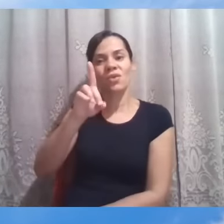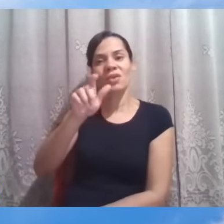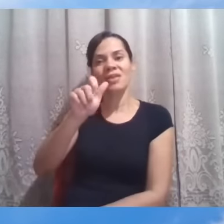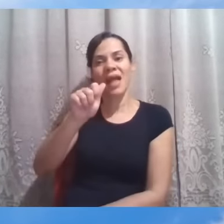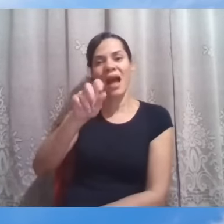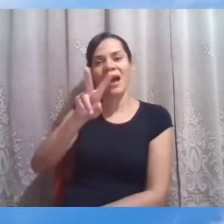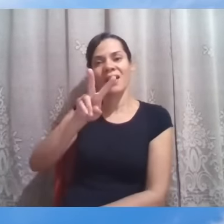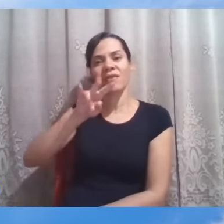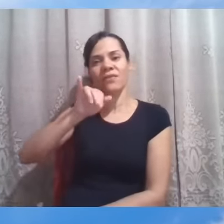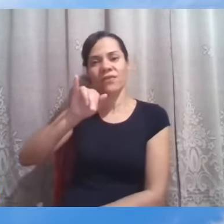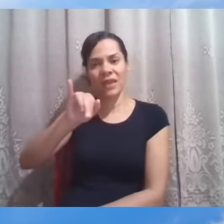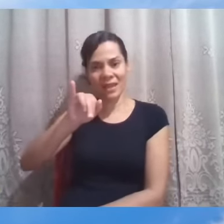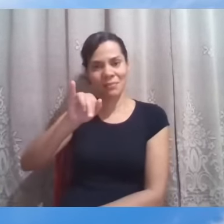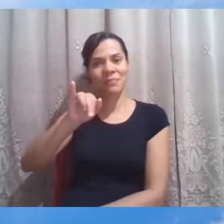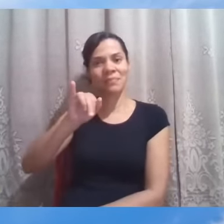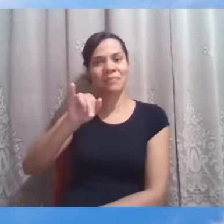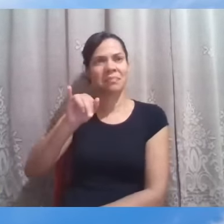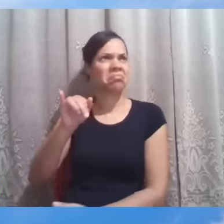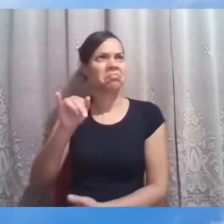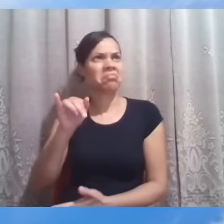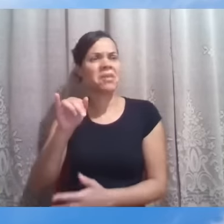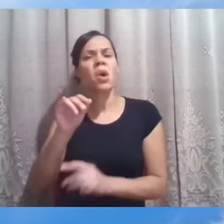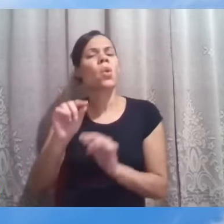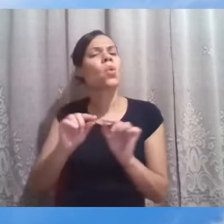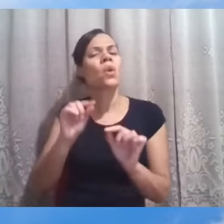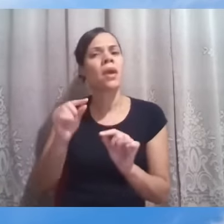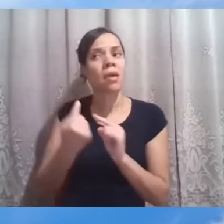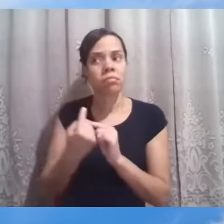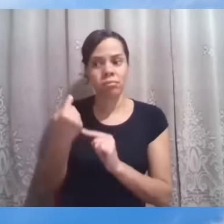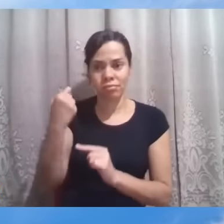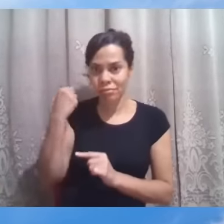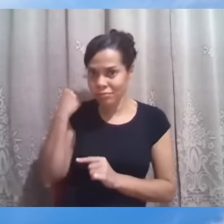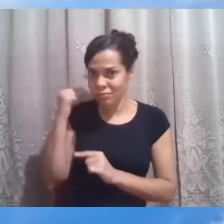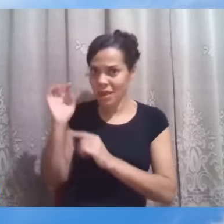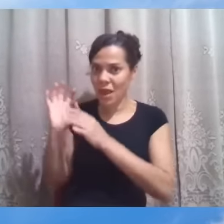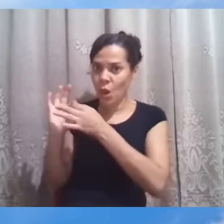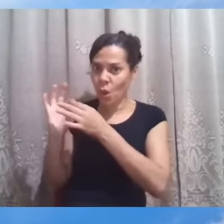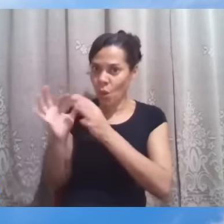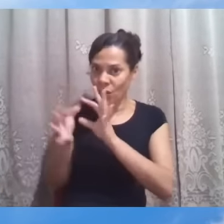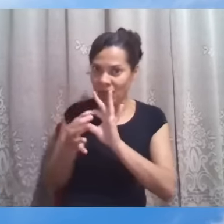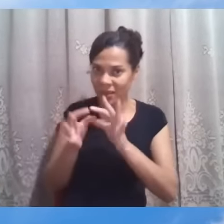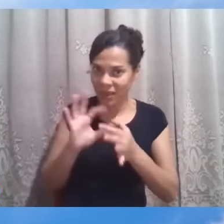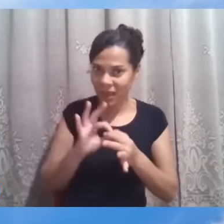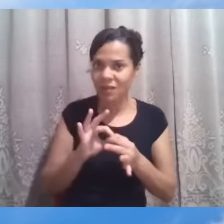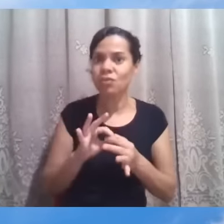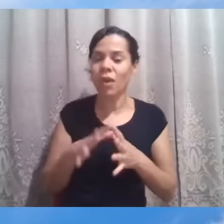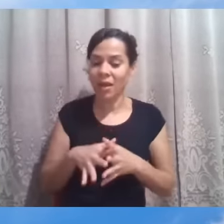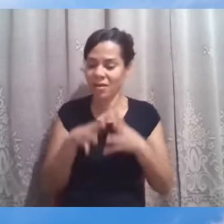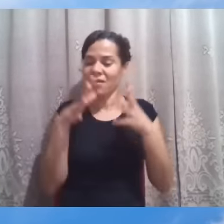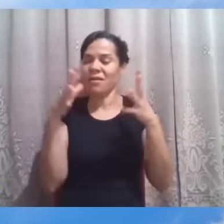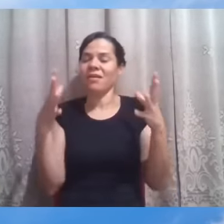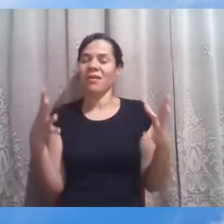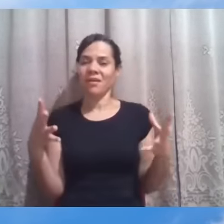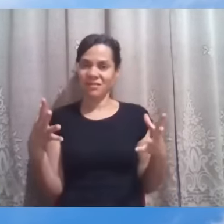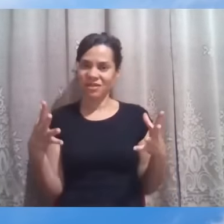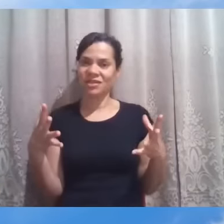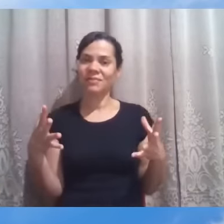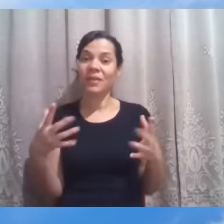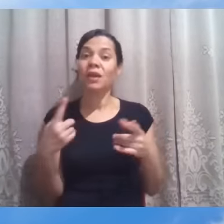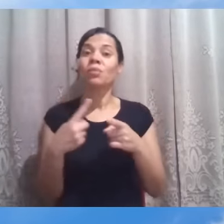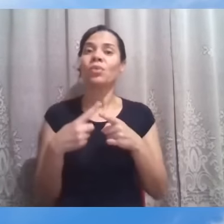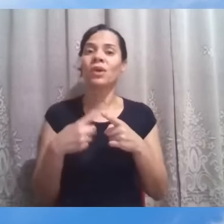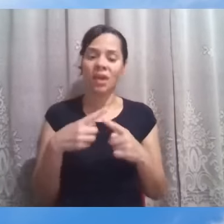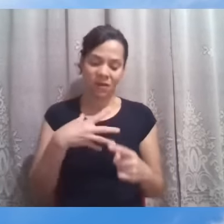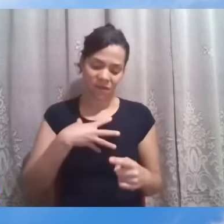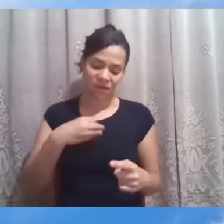pouco para nós, mas naquele contexto tem uma significação grandiosa. Porque Filho de Davi